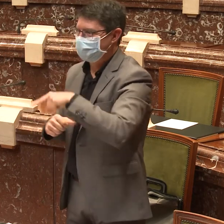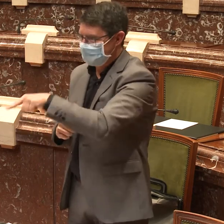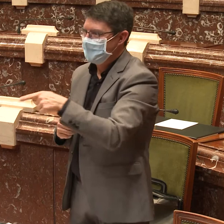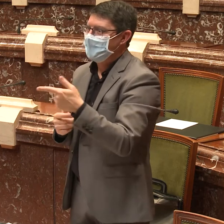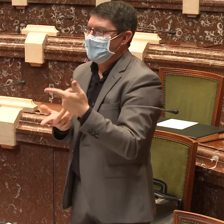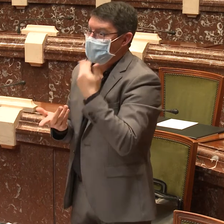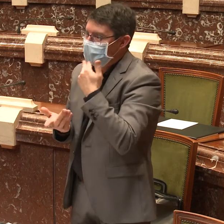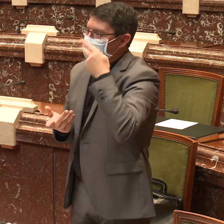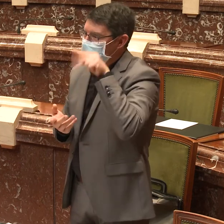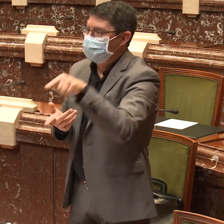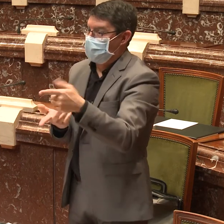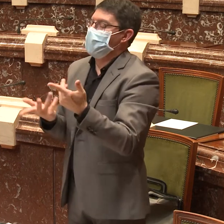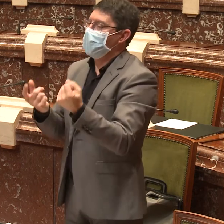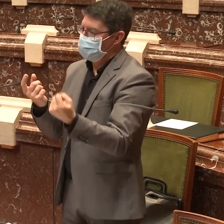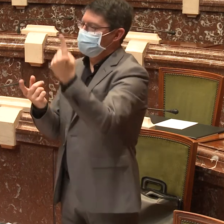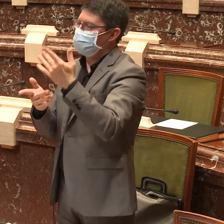personas sordas mayores.